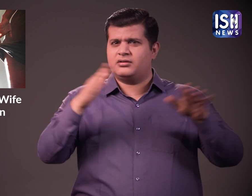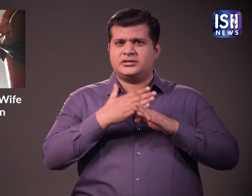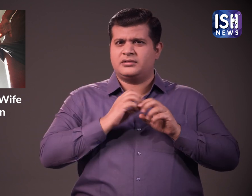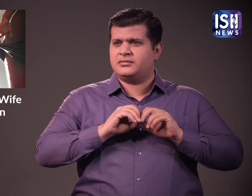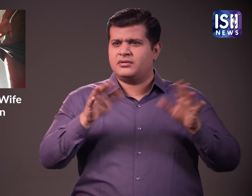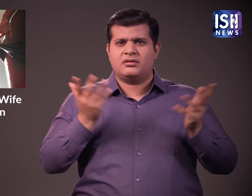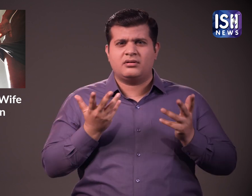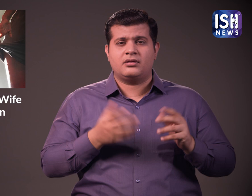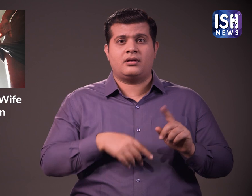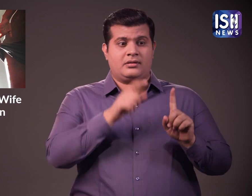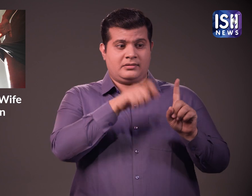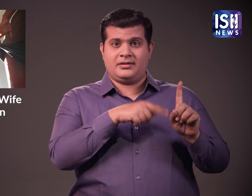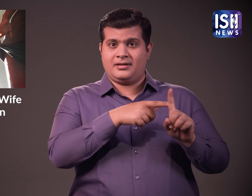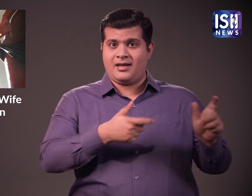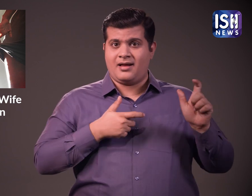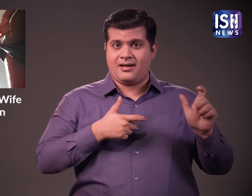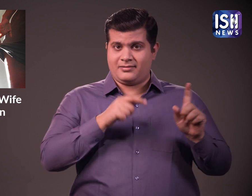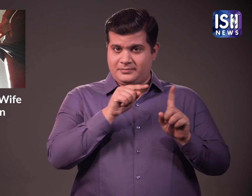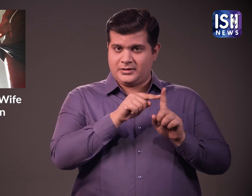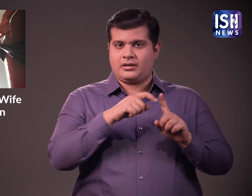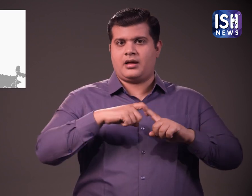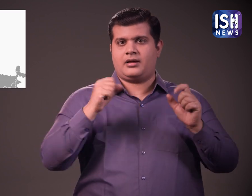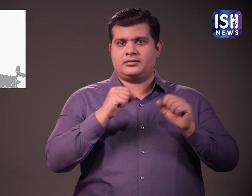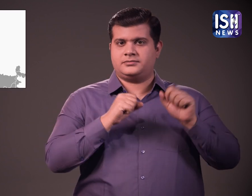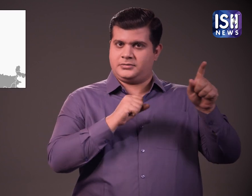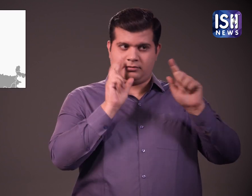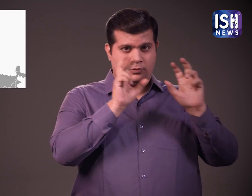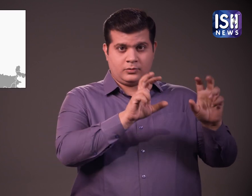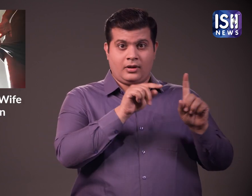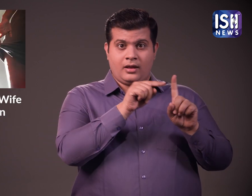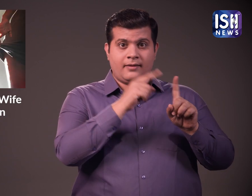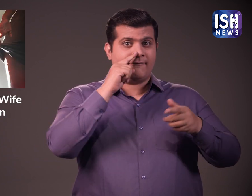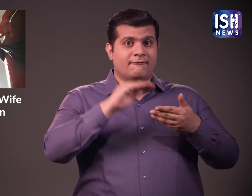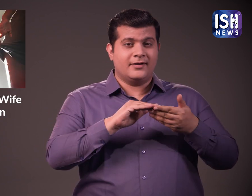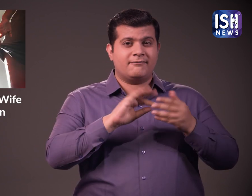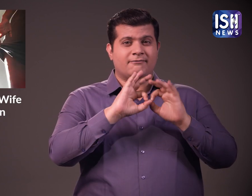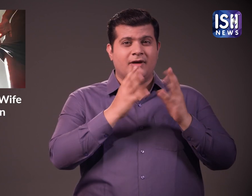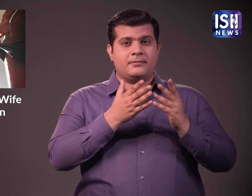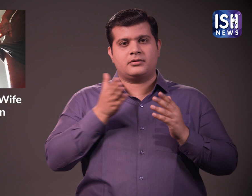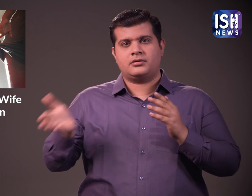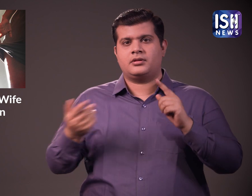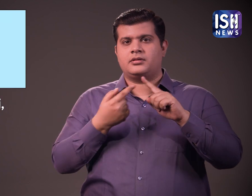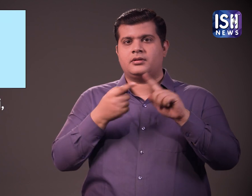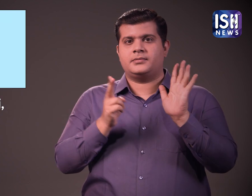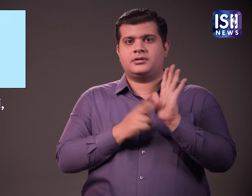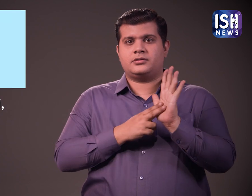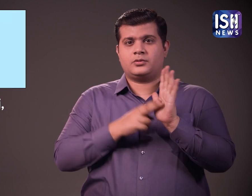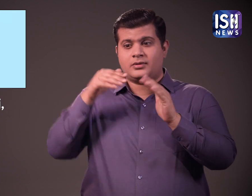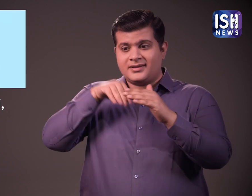सभी ने इससे खूप शेर किया सेना के जवान हवालदार प्रभाकरण वर्तमान में कश्मीर में तैनाथ है और उनका परिवार तमिलनाडू